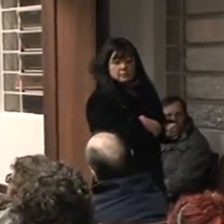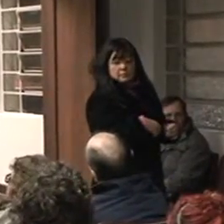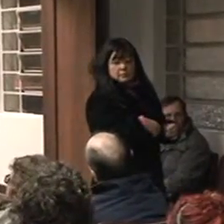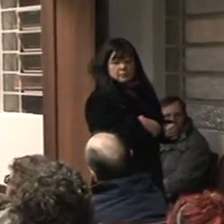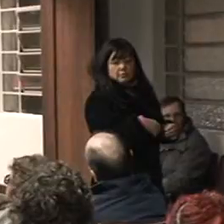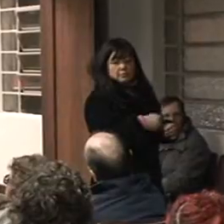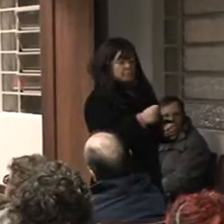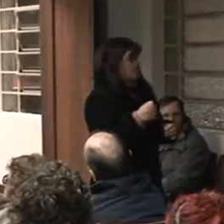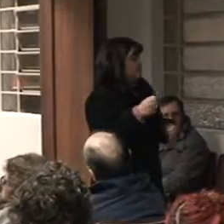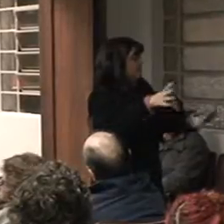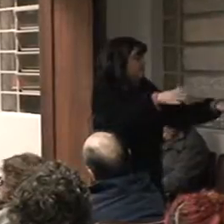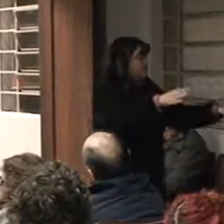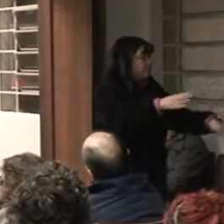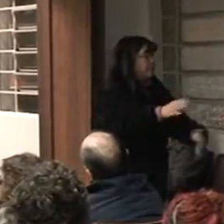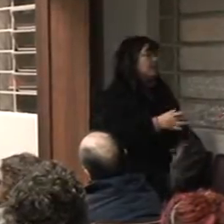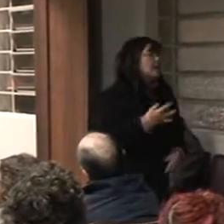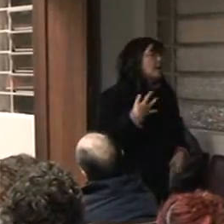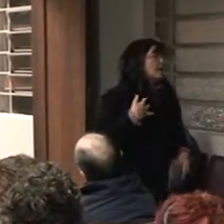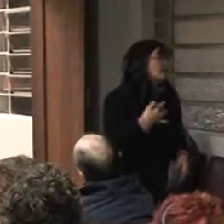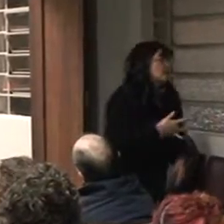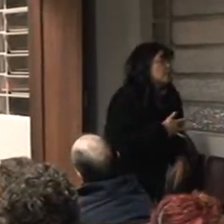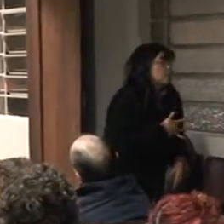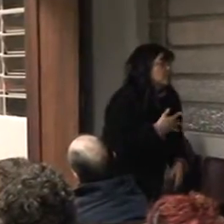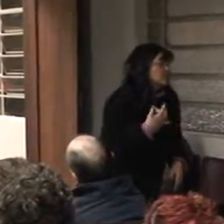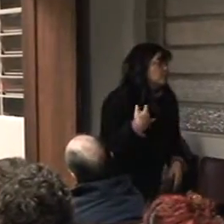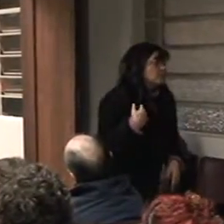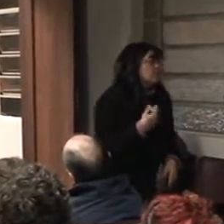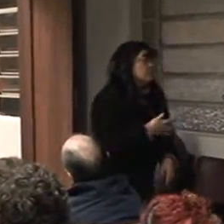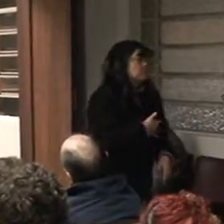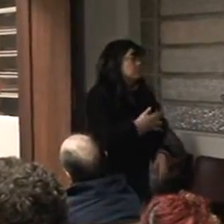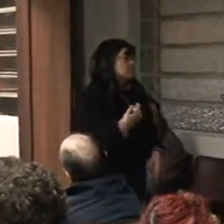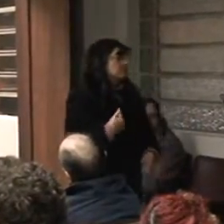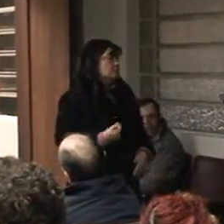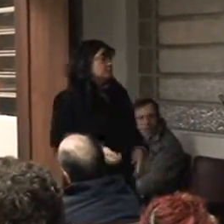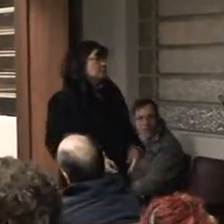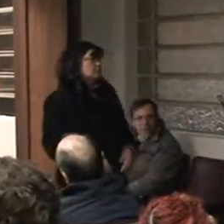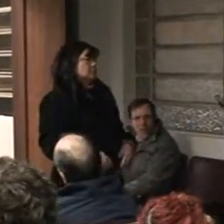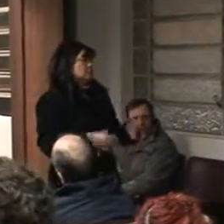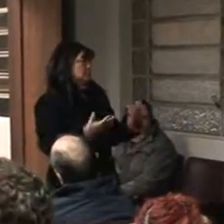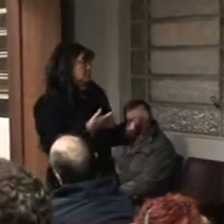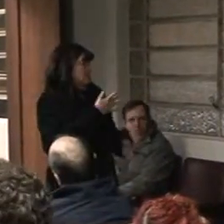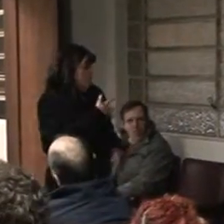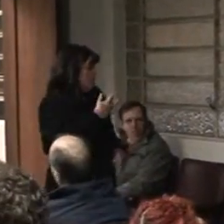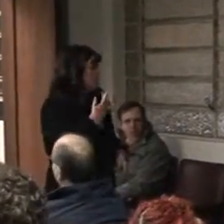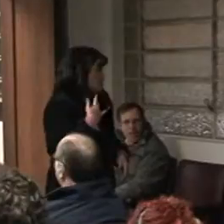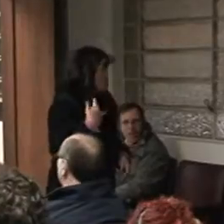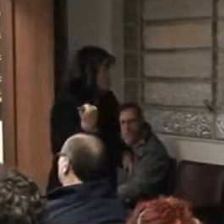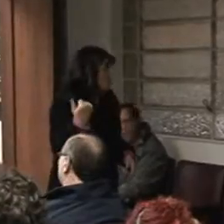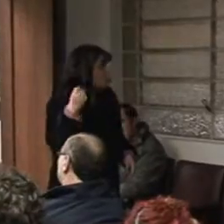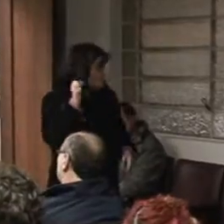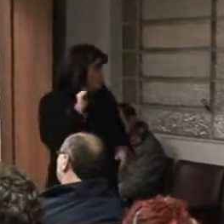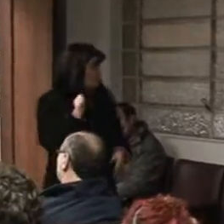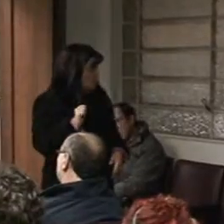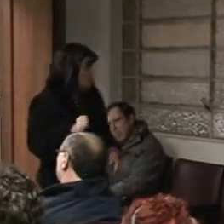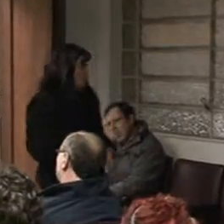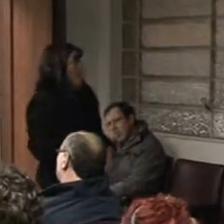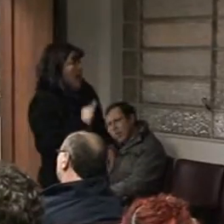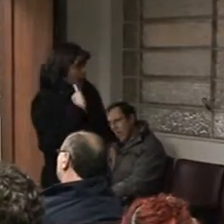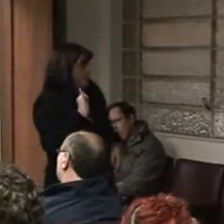nas cidades a gente ainda não conseguiu isso na conferência, mas no Sul está muito presente, todo ano tem que falar a mesma coisa, é obrigatório ter